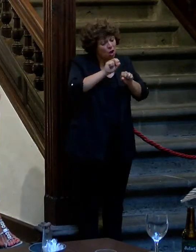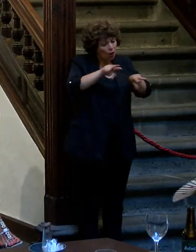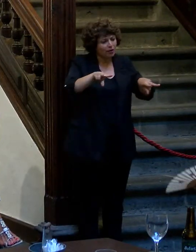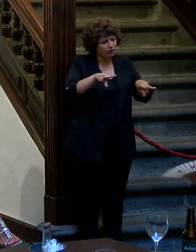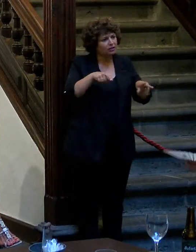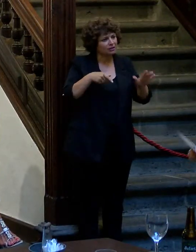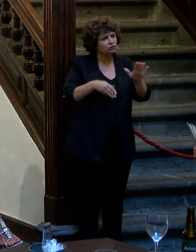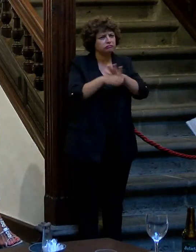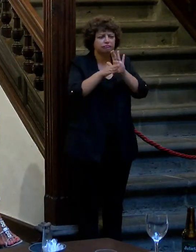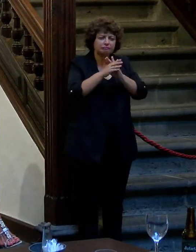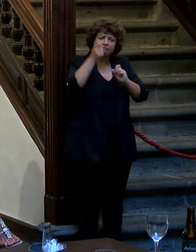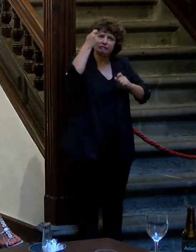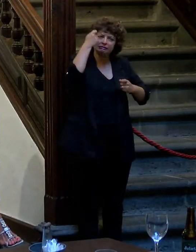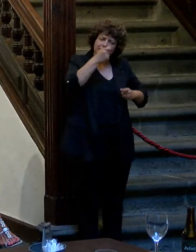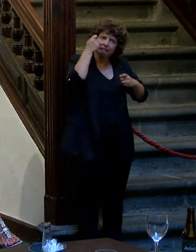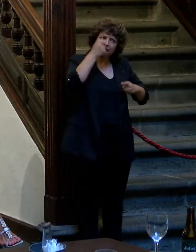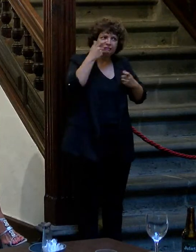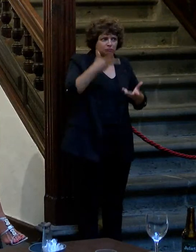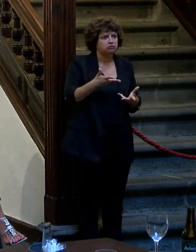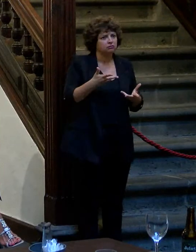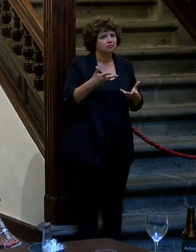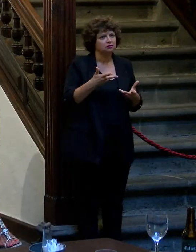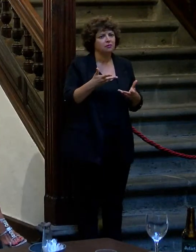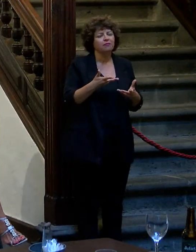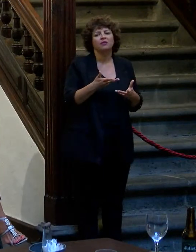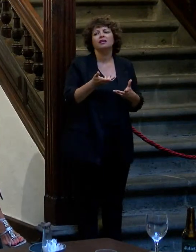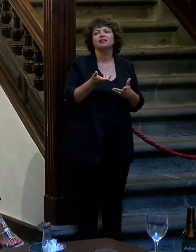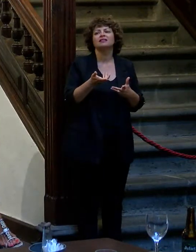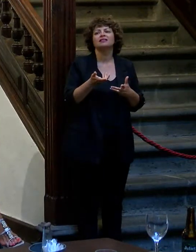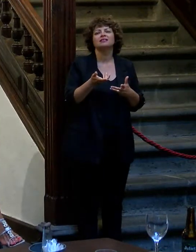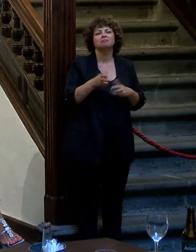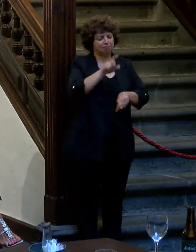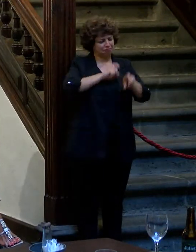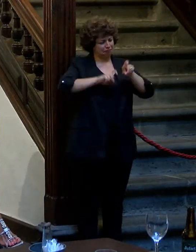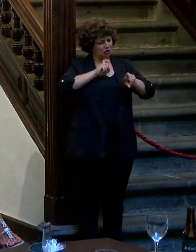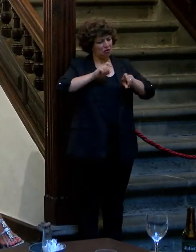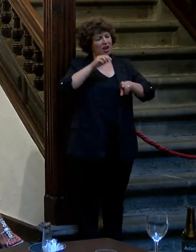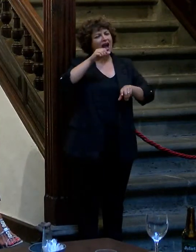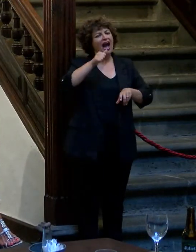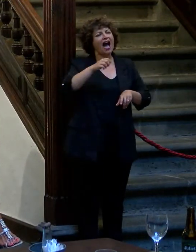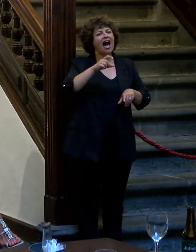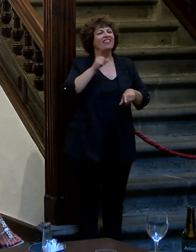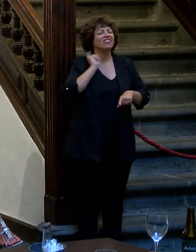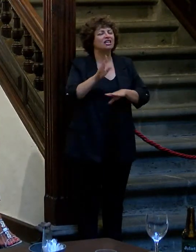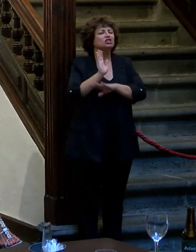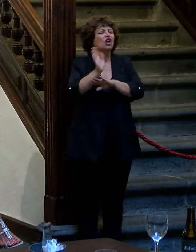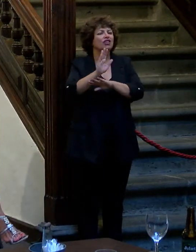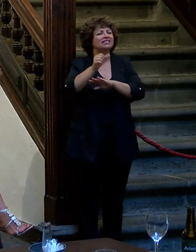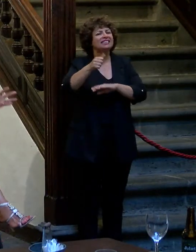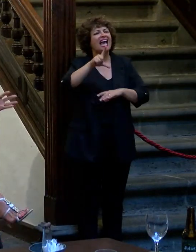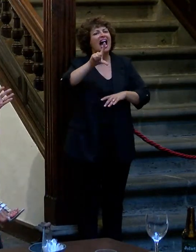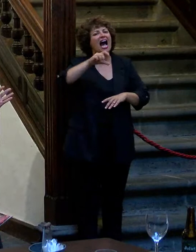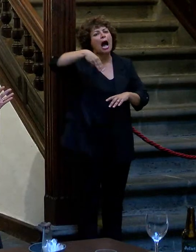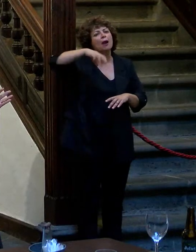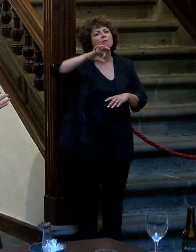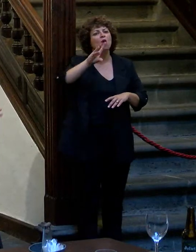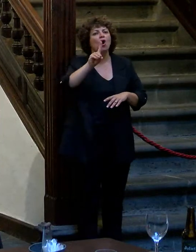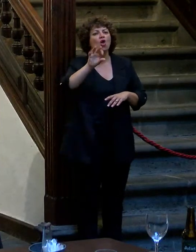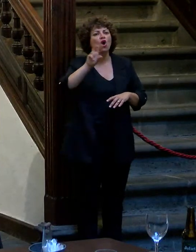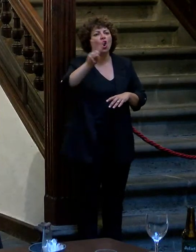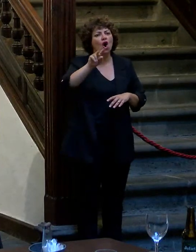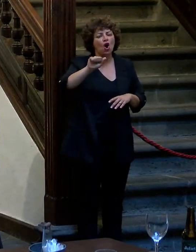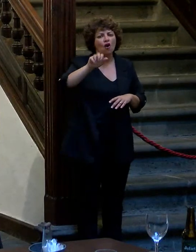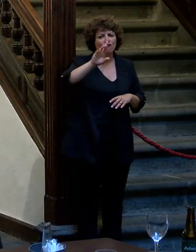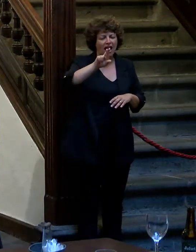que sigo presumiendo de ello a pesar de acordarme. Entonces volviendo a lo de Almodóvar ¿qué significó? tú siempre lo has